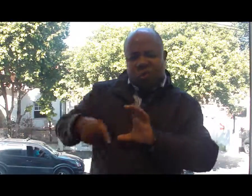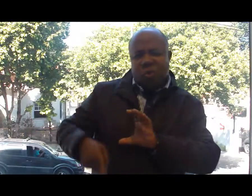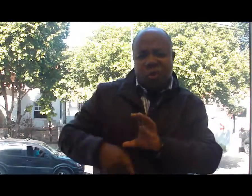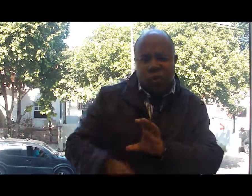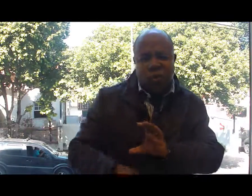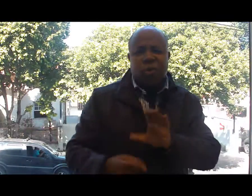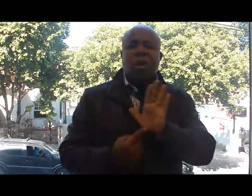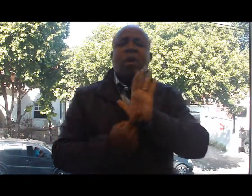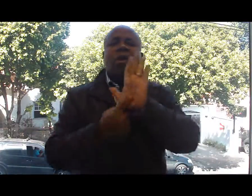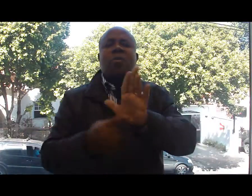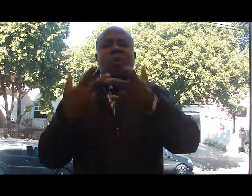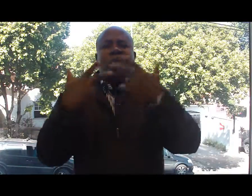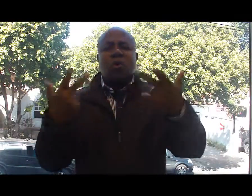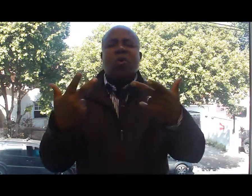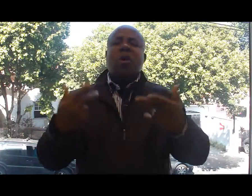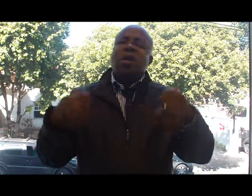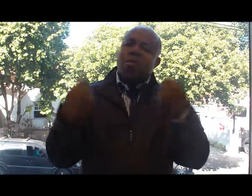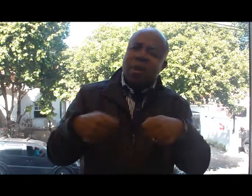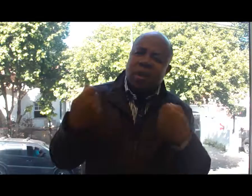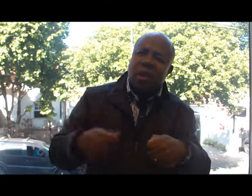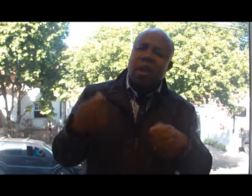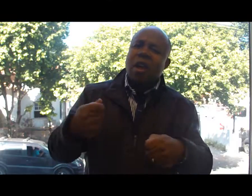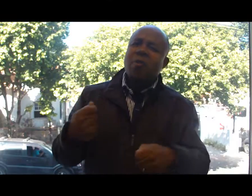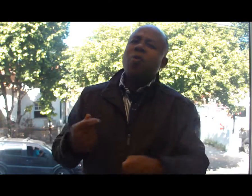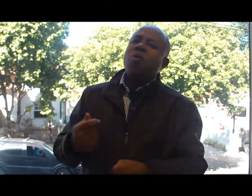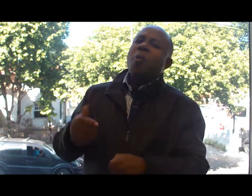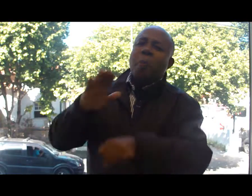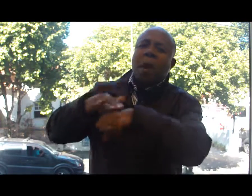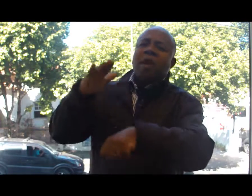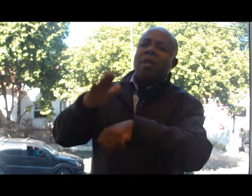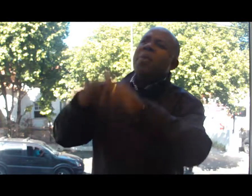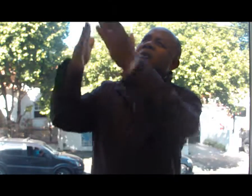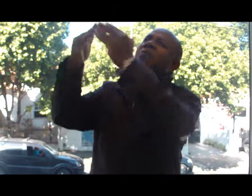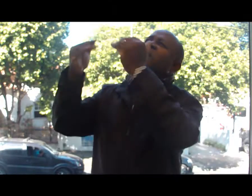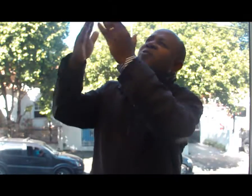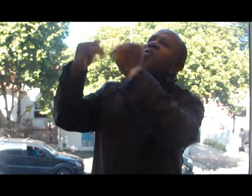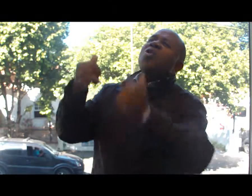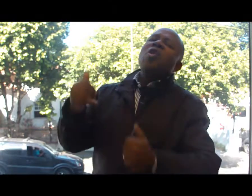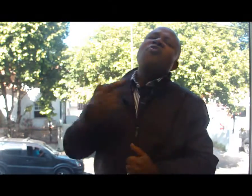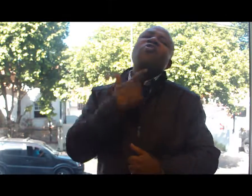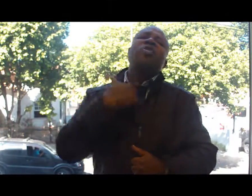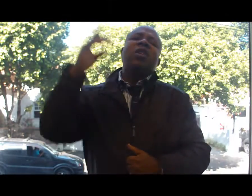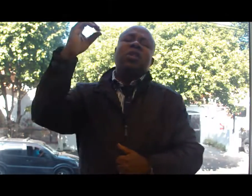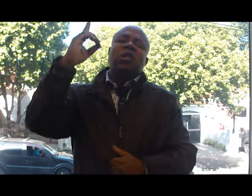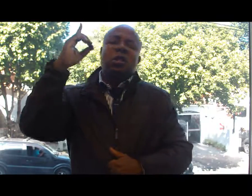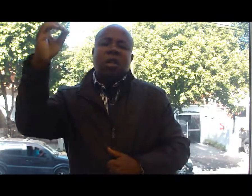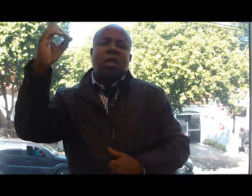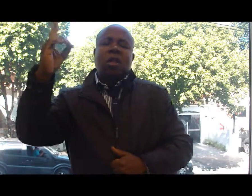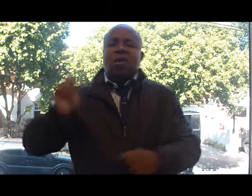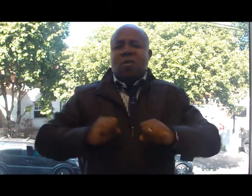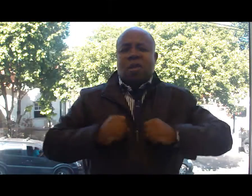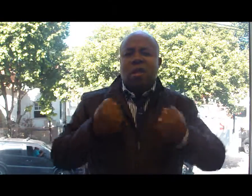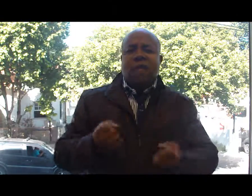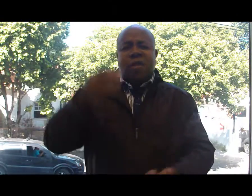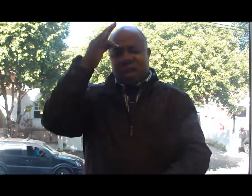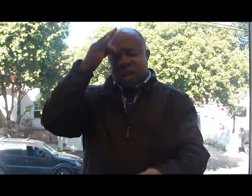estrutura mais profunda. Nos mostram o que precisamos e se queremos buscar a mudança. As crises